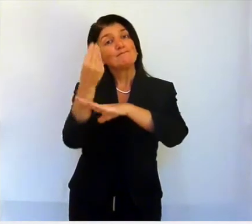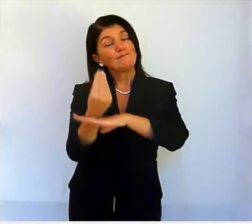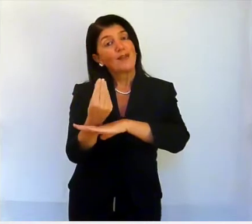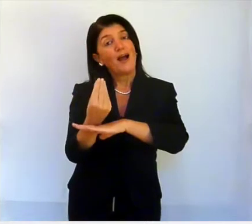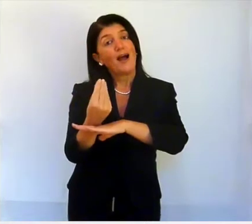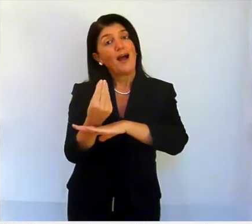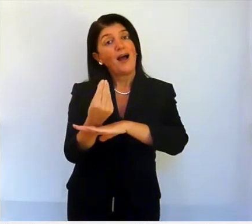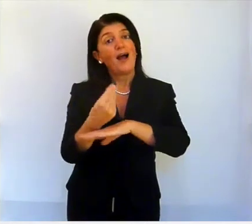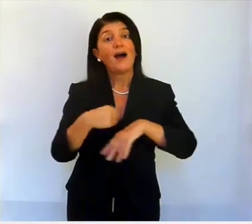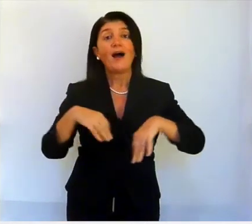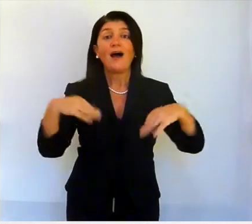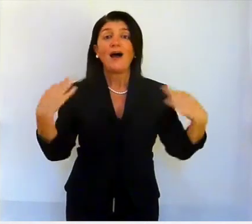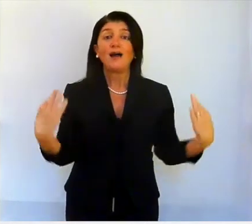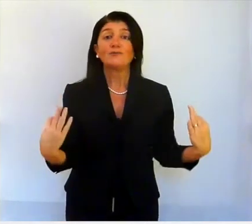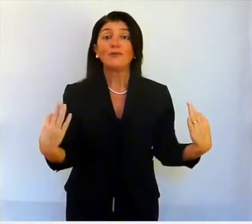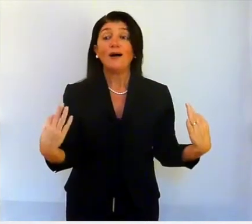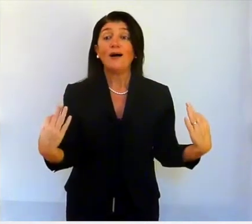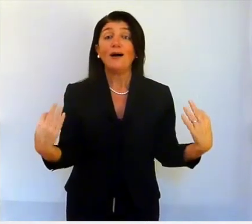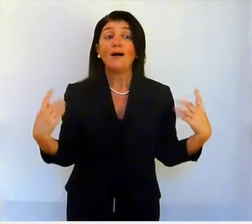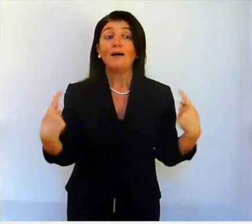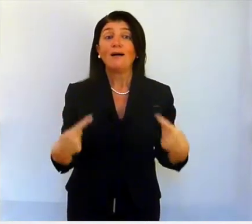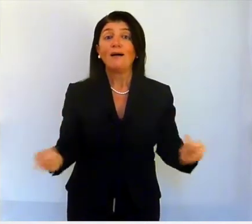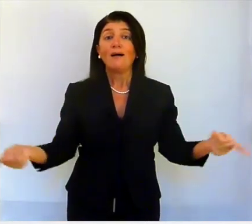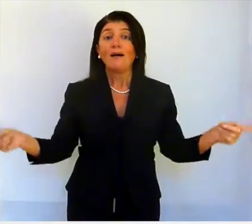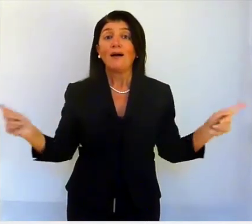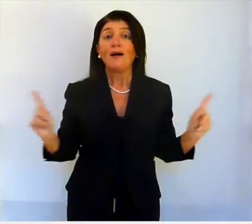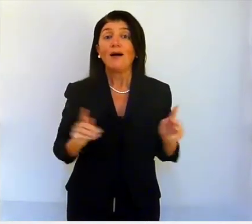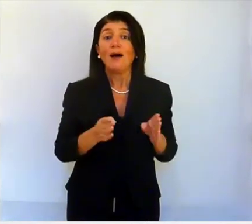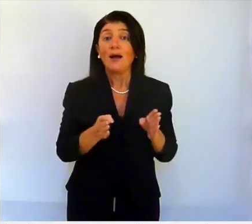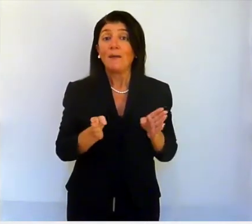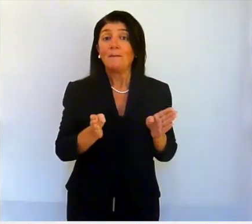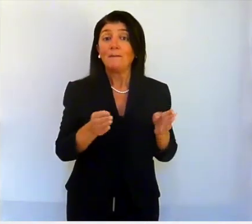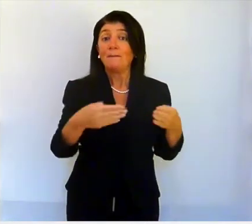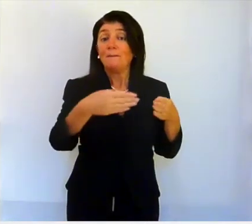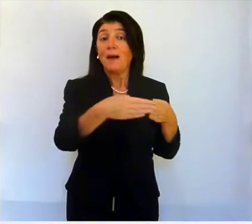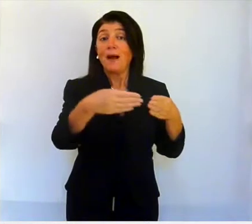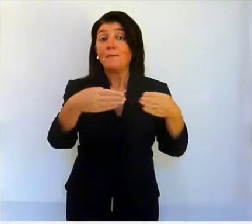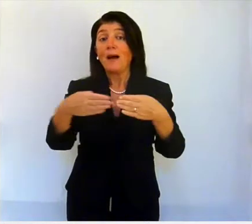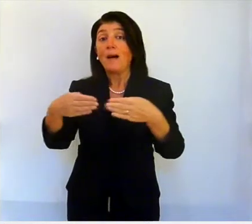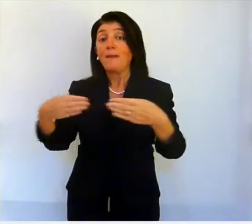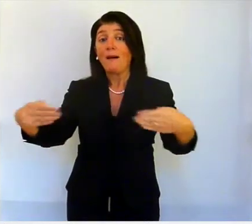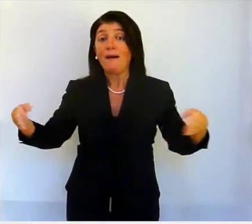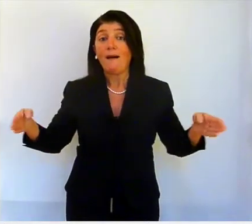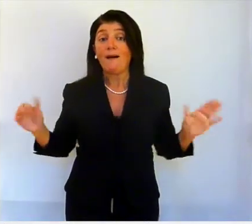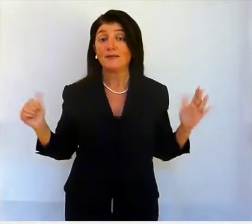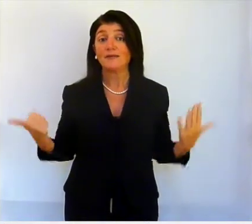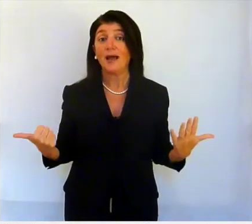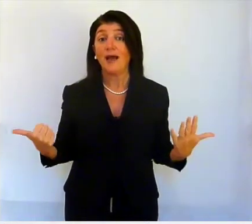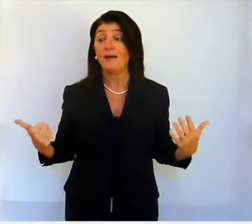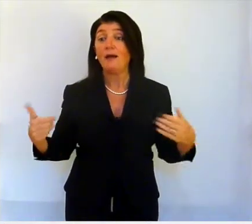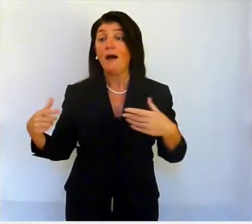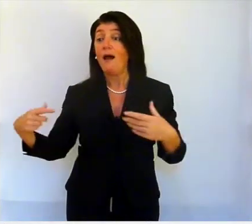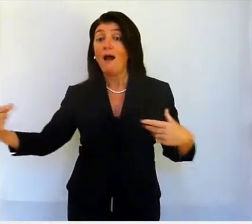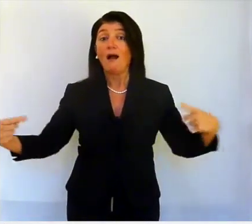circondata da una bassa recinzione esagonale, con boccioli di fior di loto agli angoli, dello